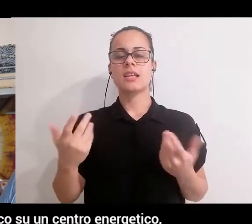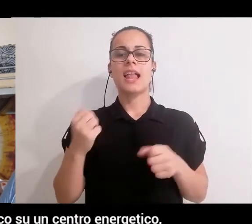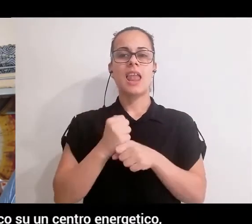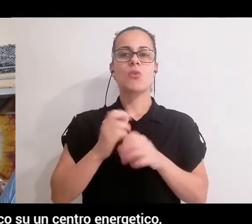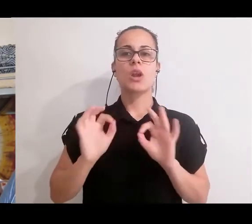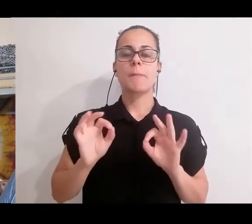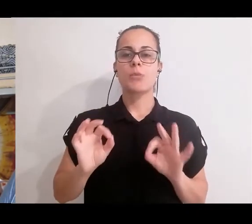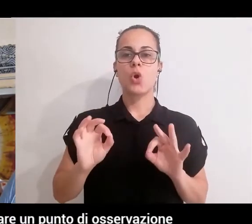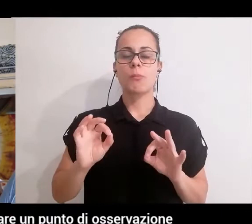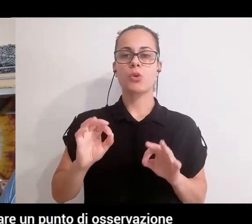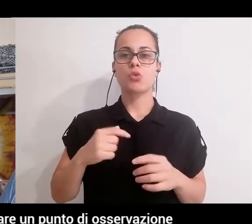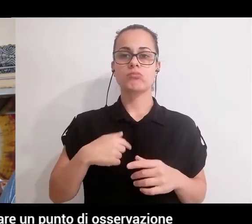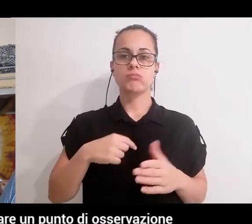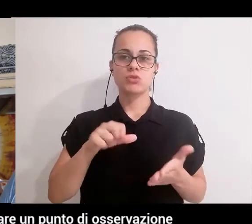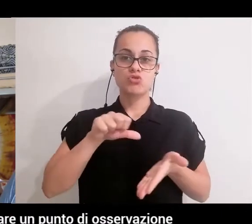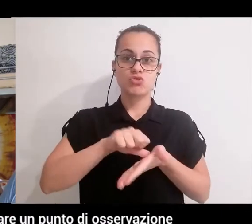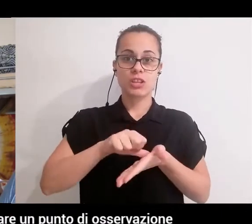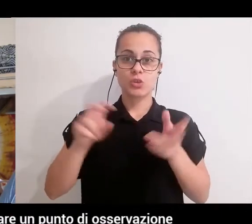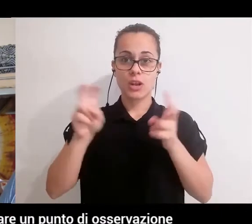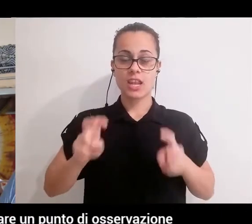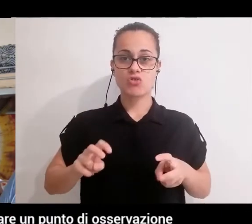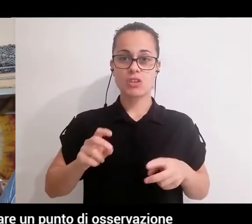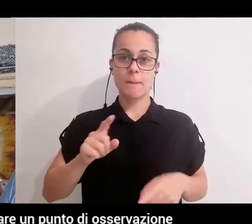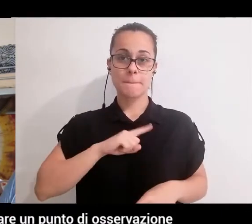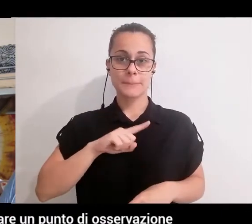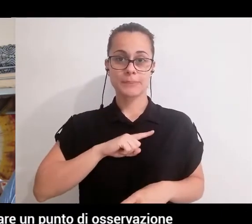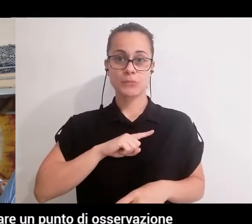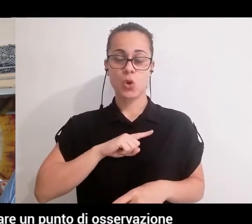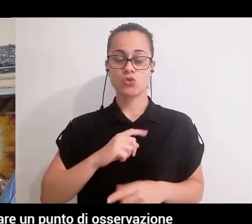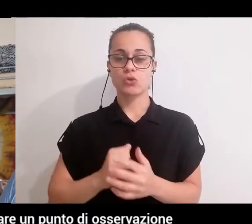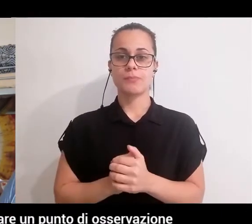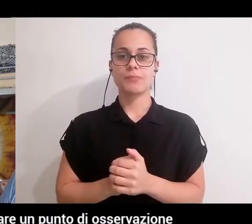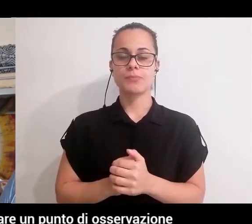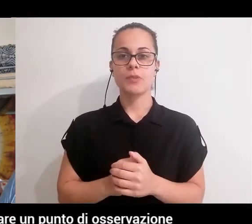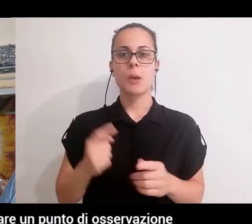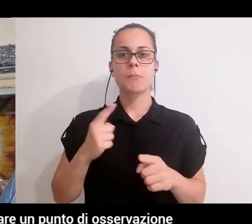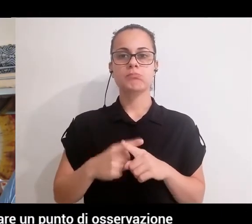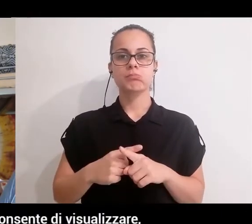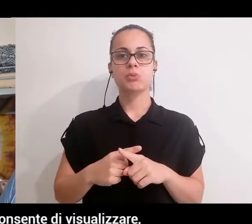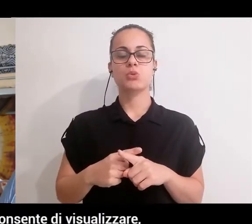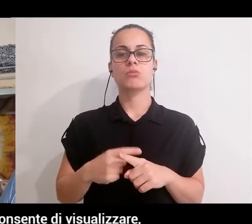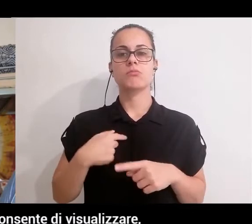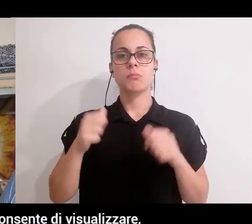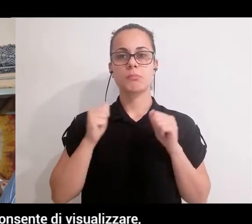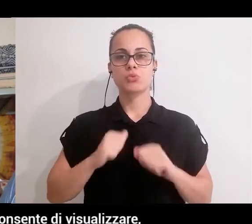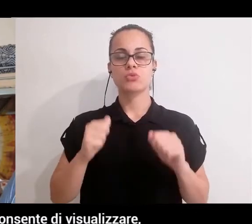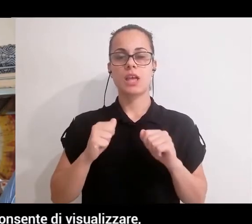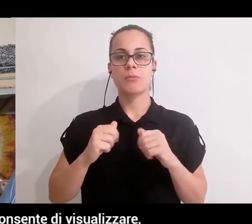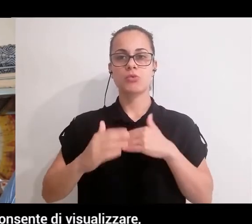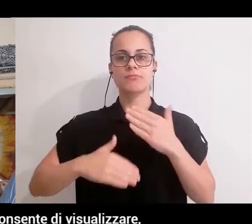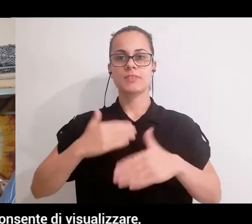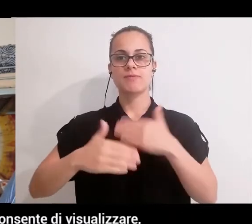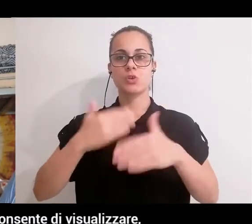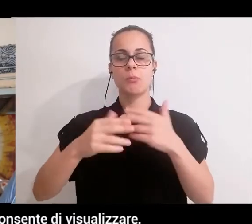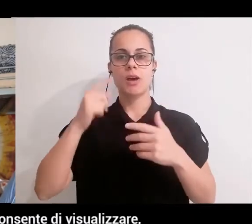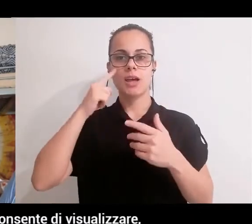centro energetico, ma ci consente anche di avere, di sviluppare un punto di osservazione completamente